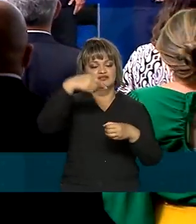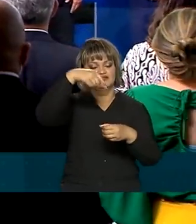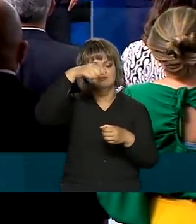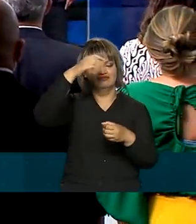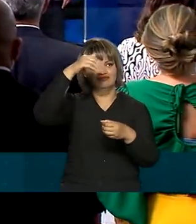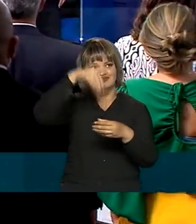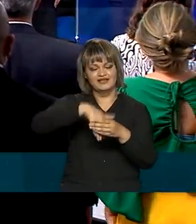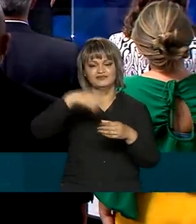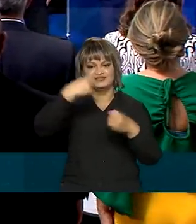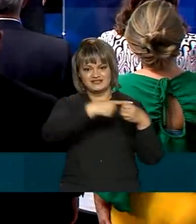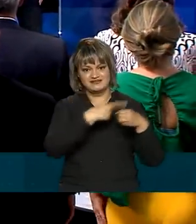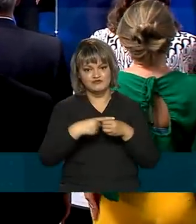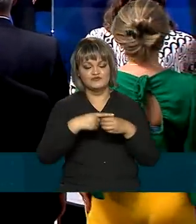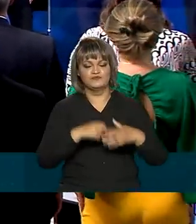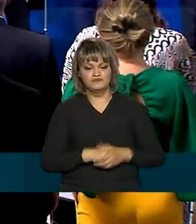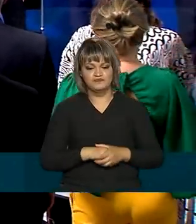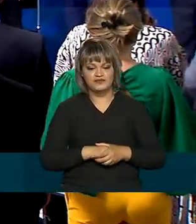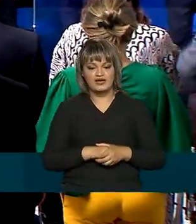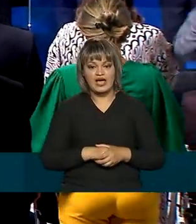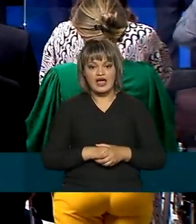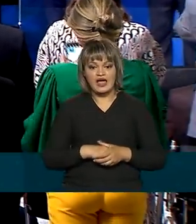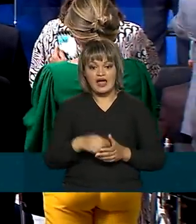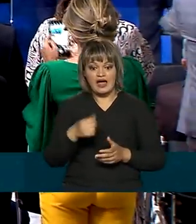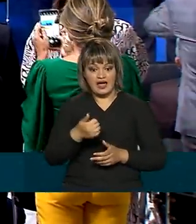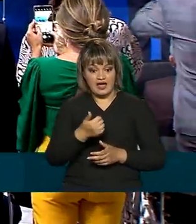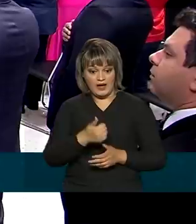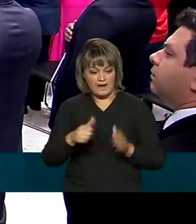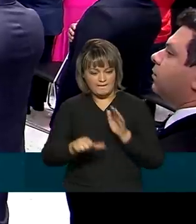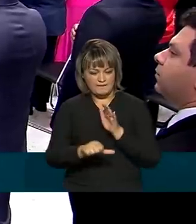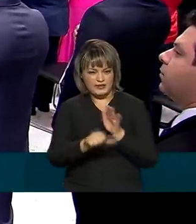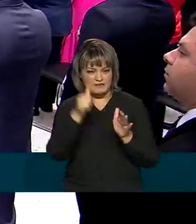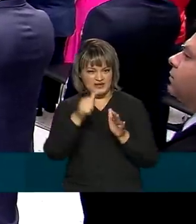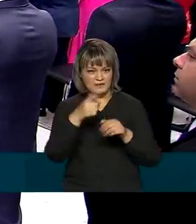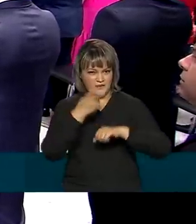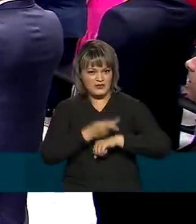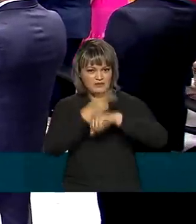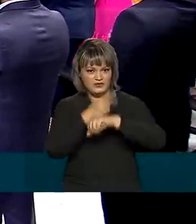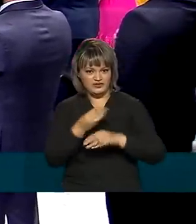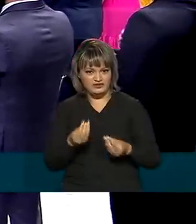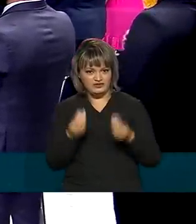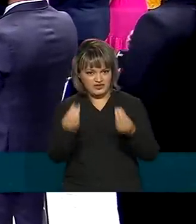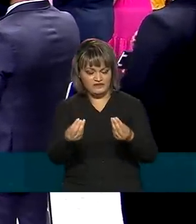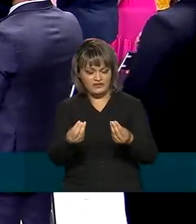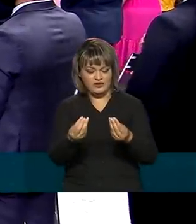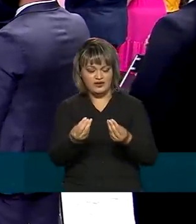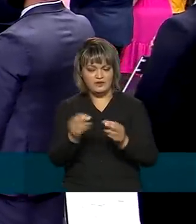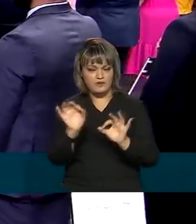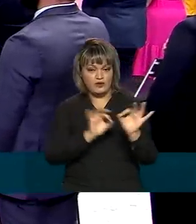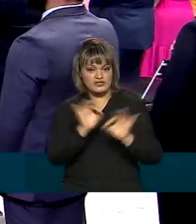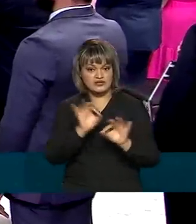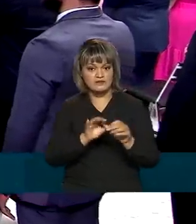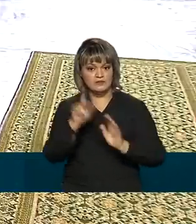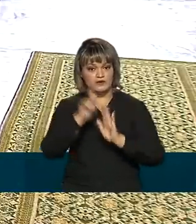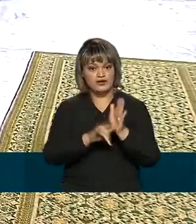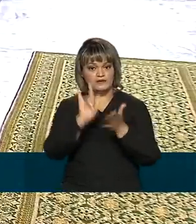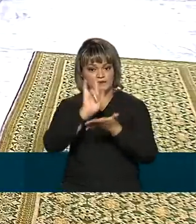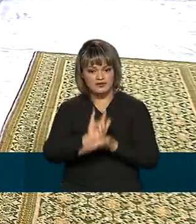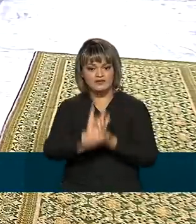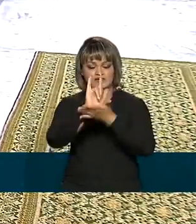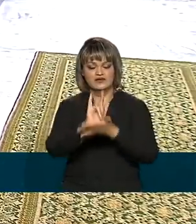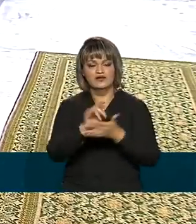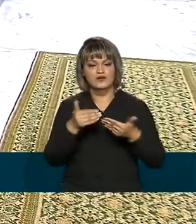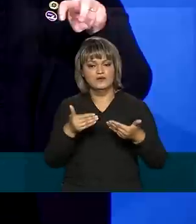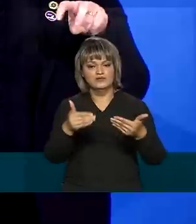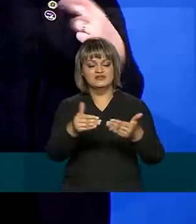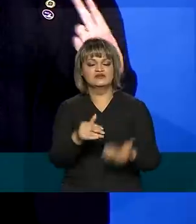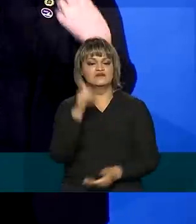solenidade da primeira edição do Prêmio de Acessibilidade, promovido pelo programa Pátria Voluntária e Ministério